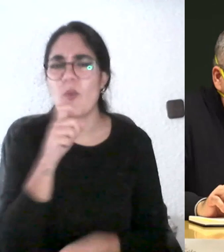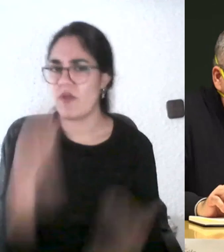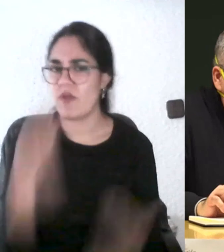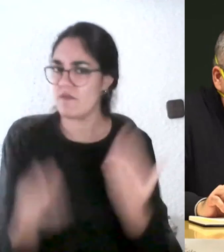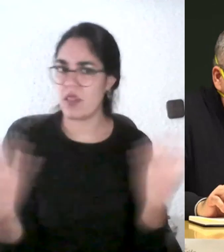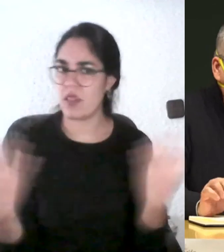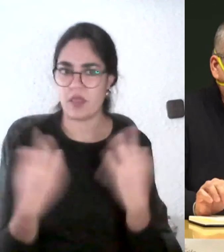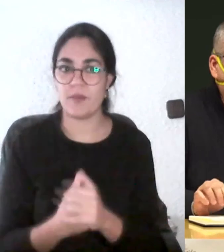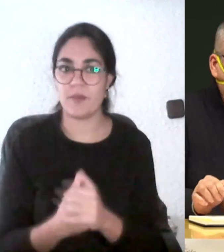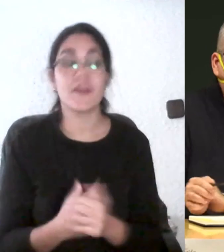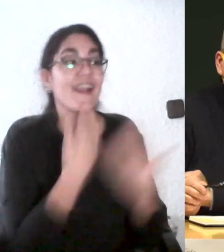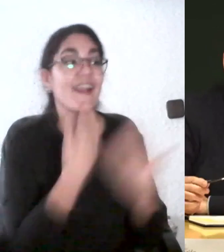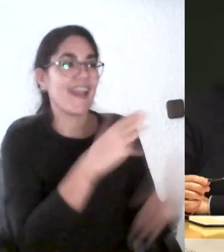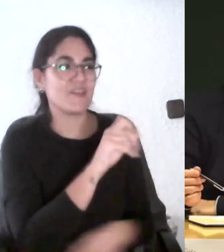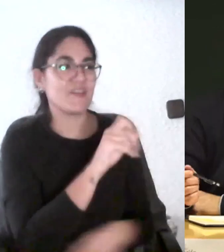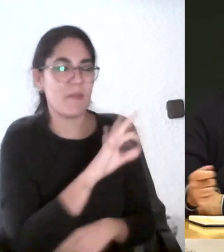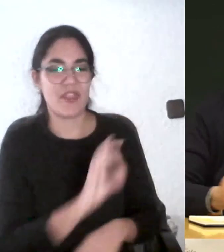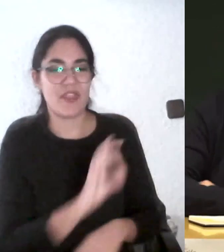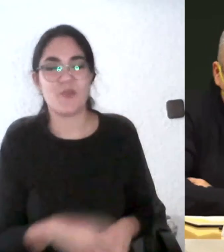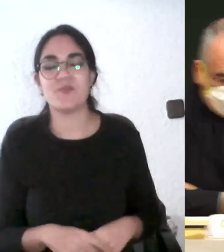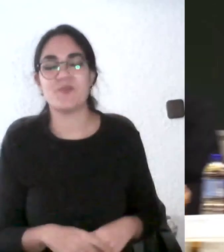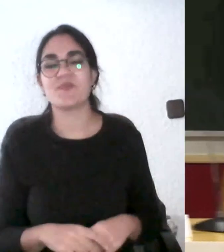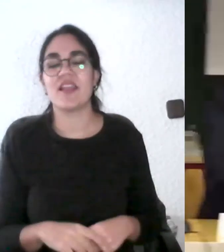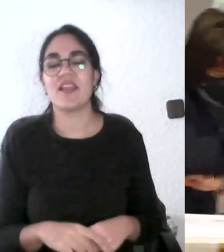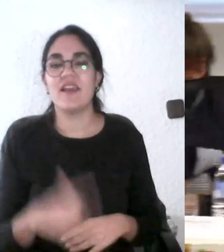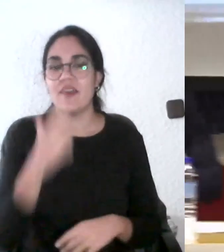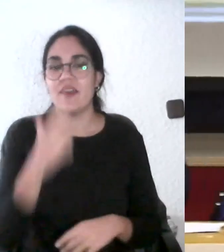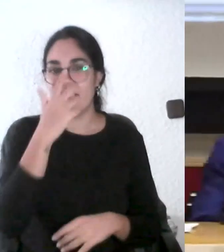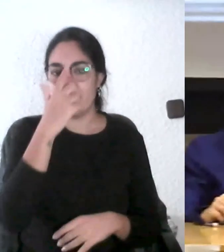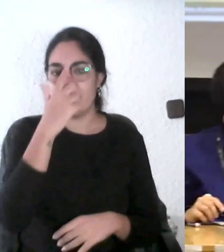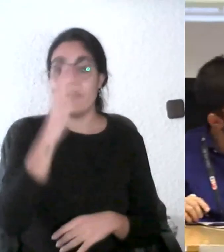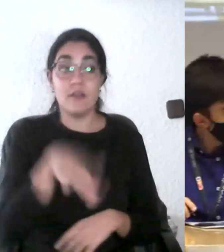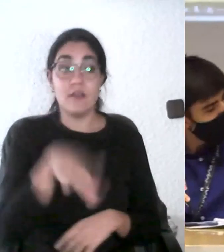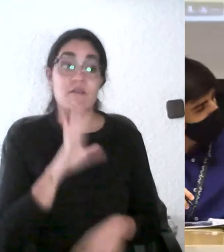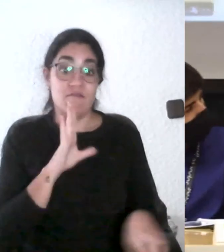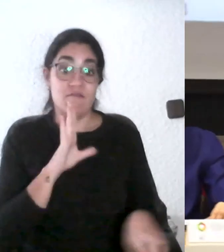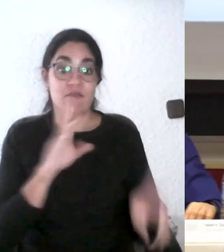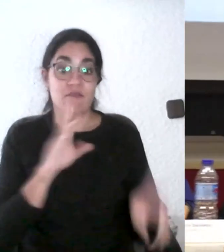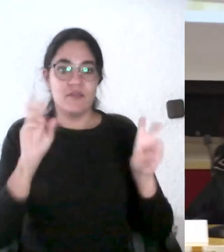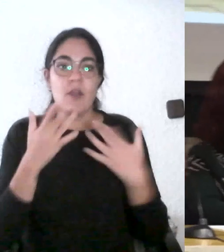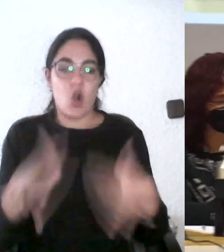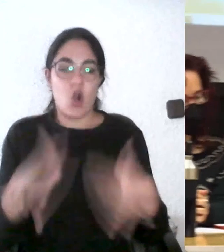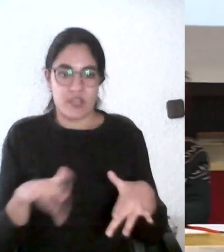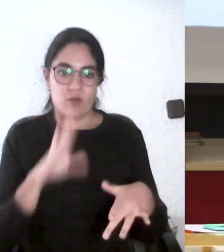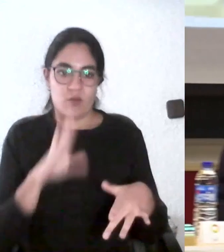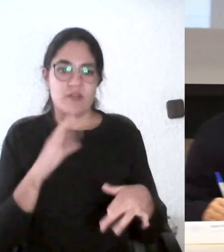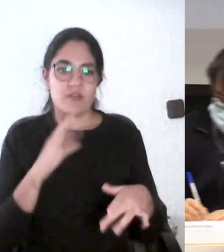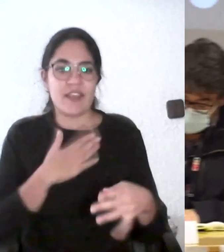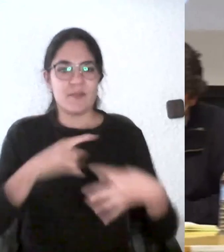gracias Pedro fíjate en esa objetivación hay gente que incluso ha planteado